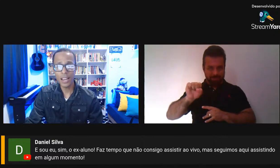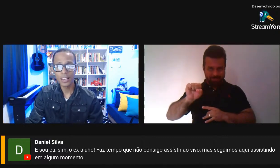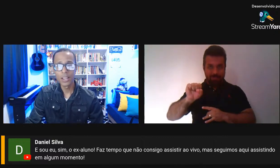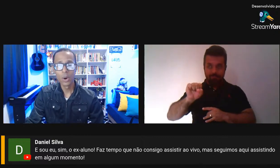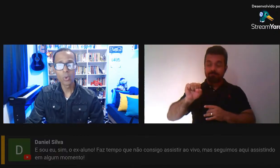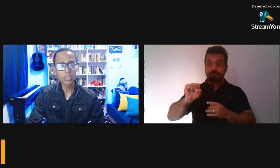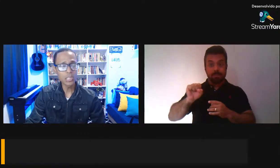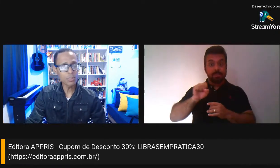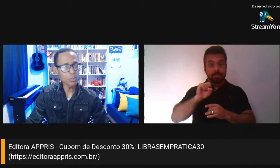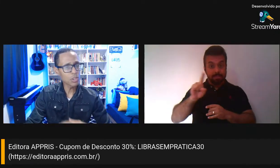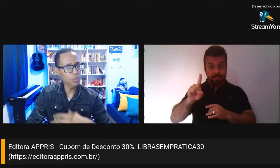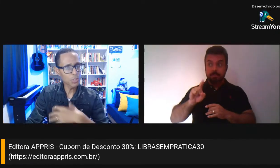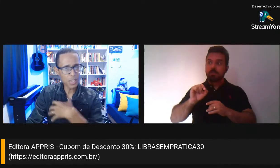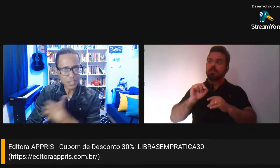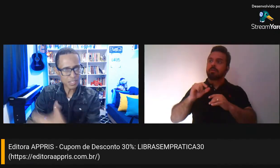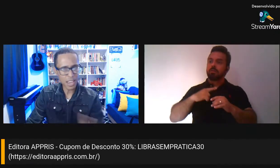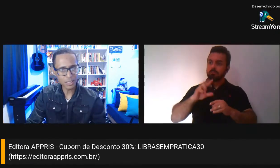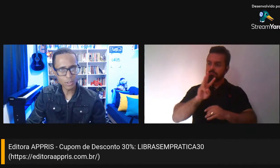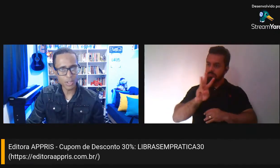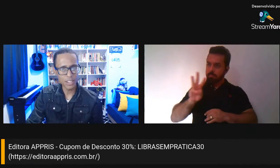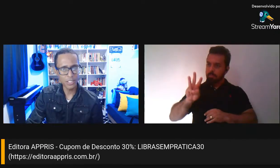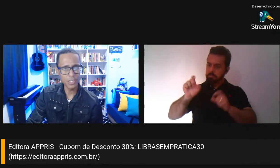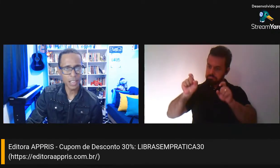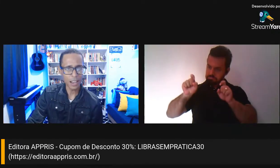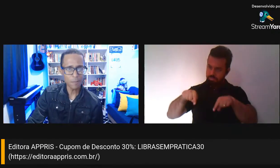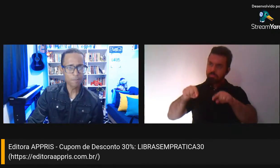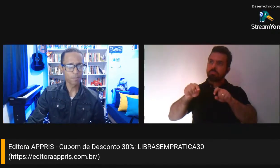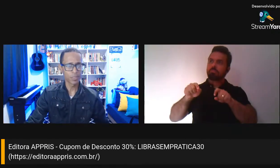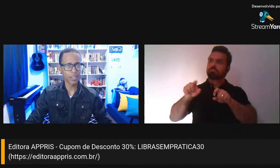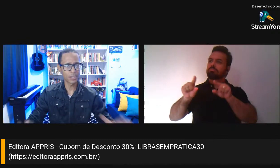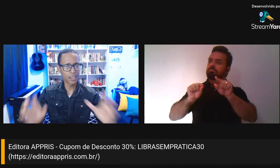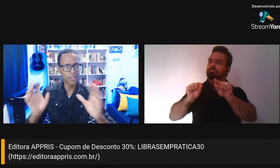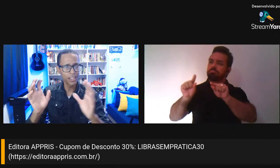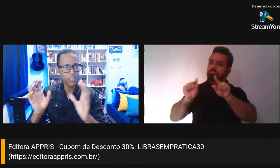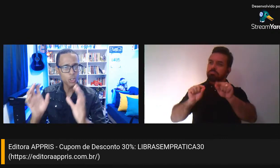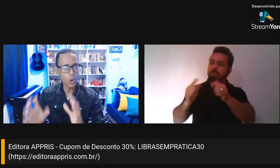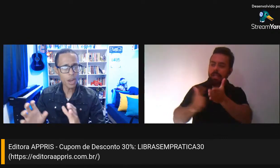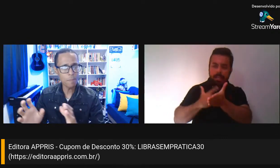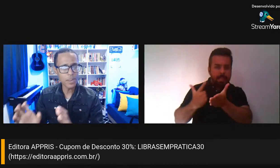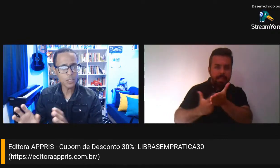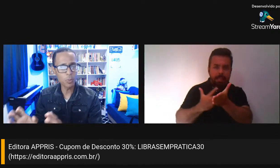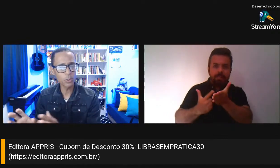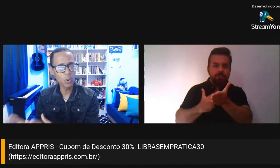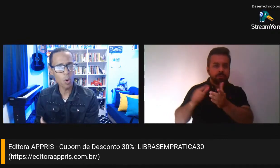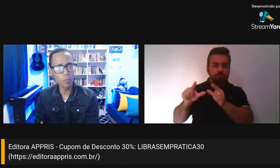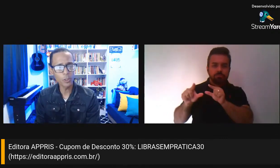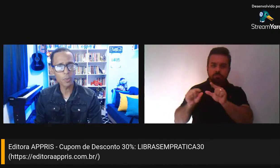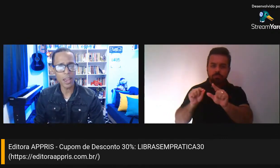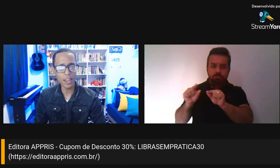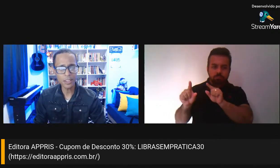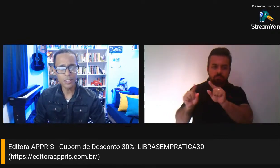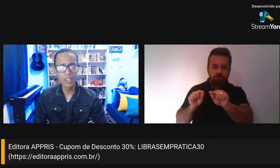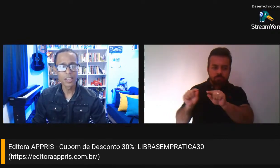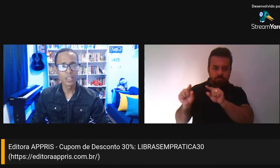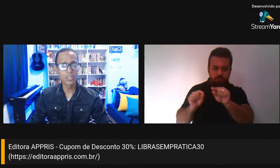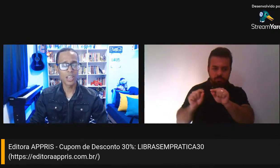e selecionar os livros que você quiser no site de lá, da editoraapris.com